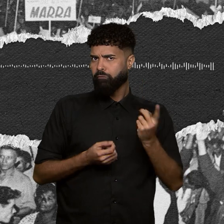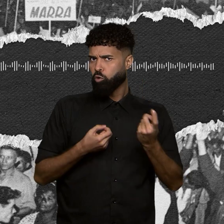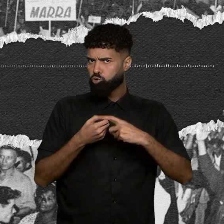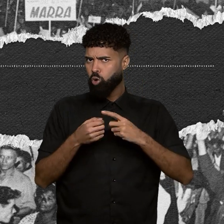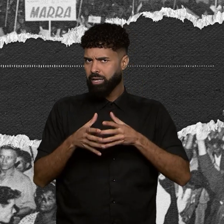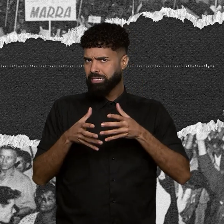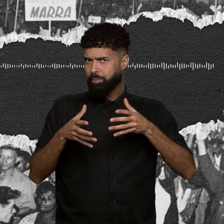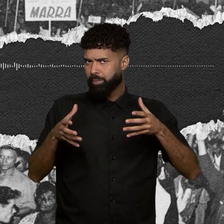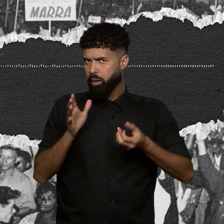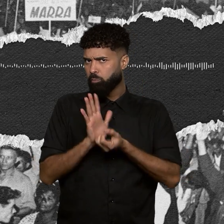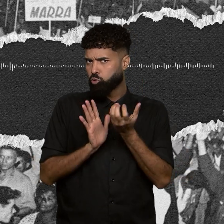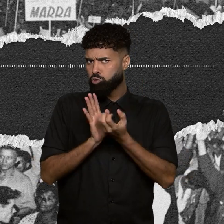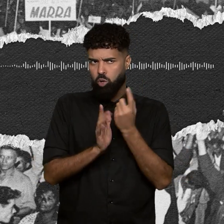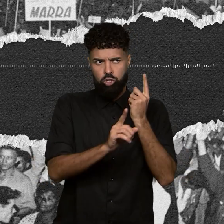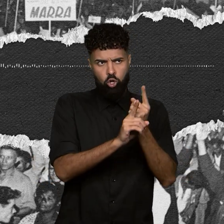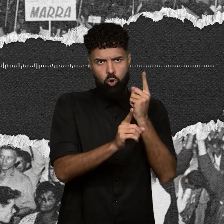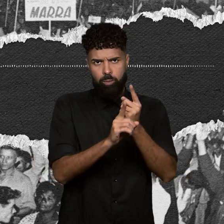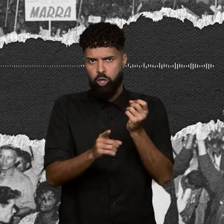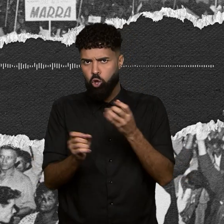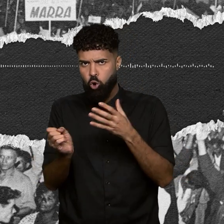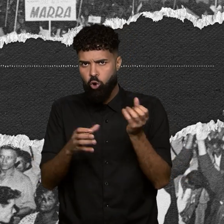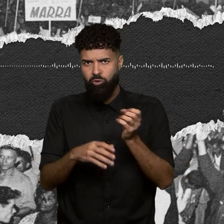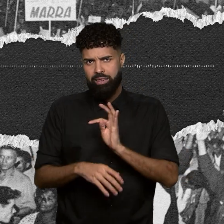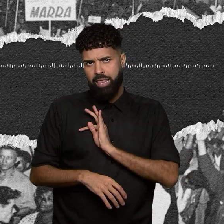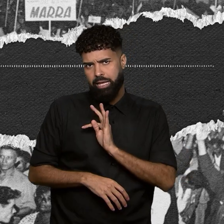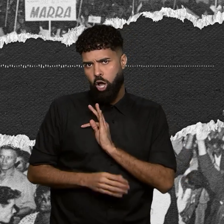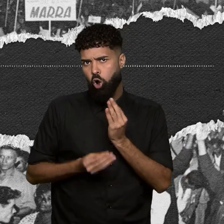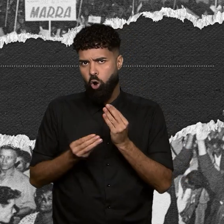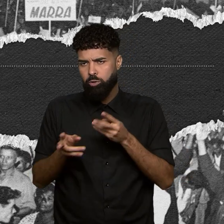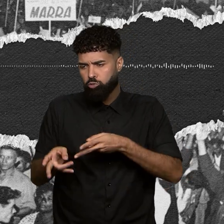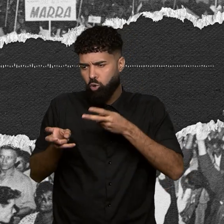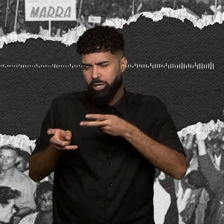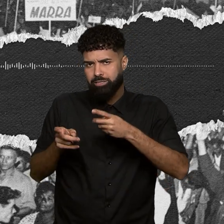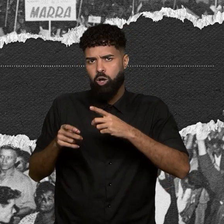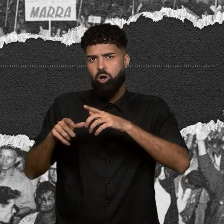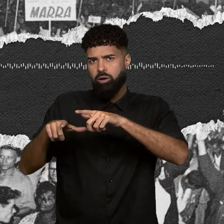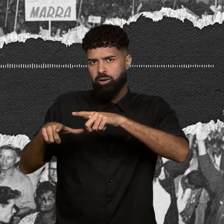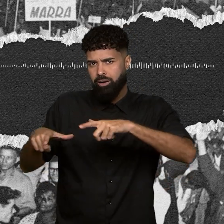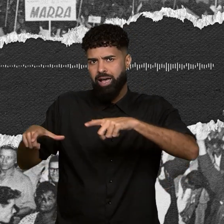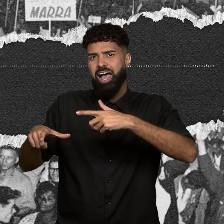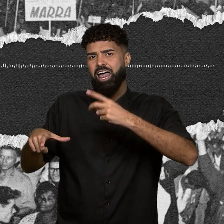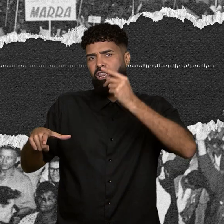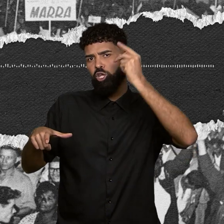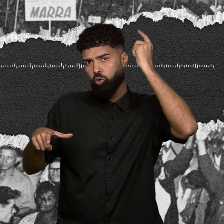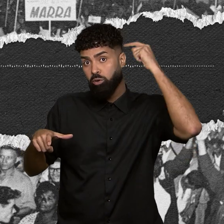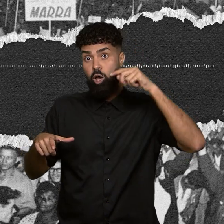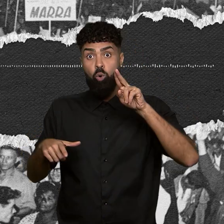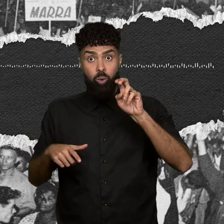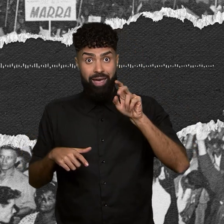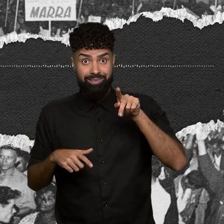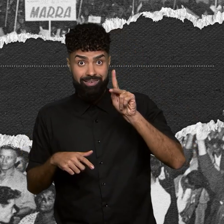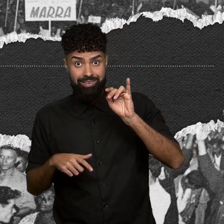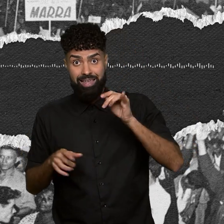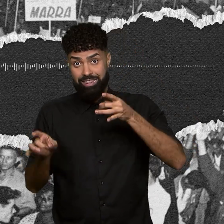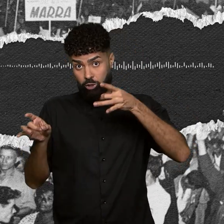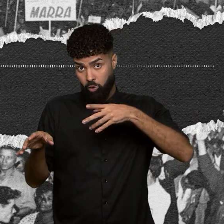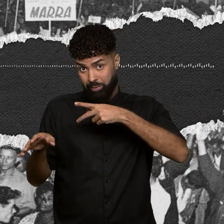novas descobertas e novas técnicas de exploração de campos antigos, mas o Ecke deixou a presidência da empresa mesmo em agosto de